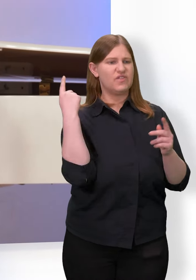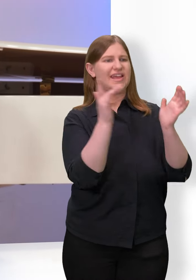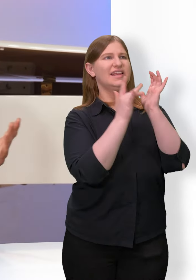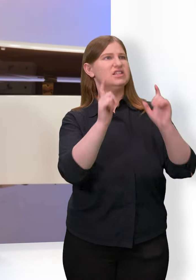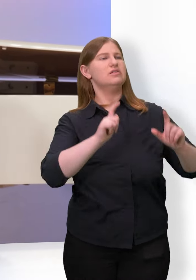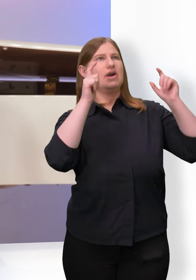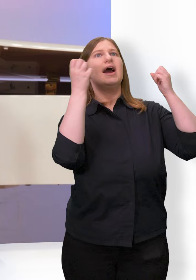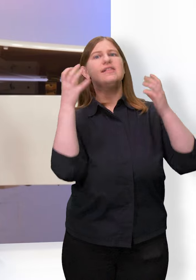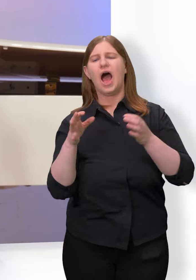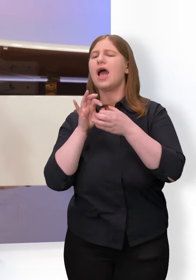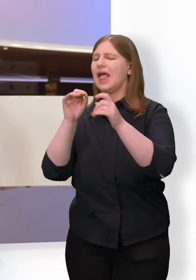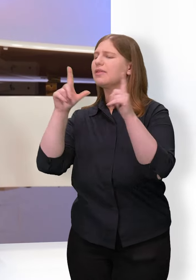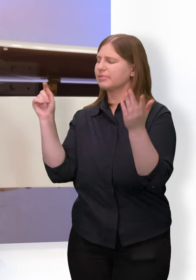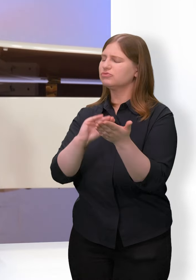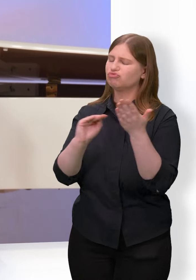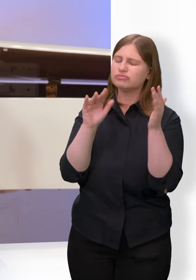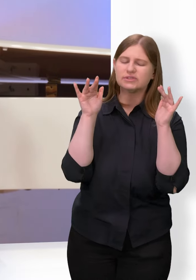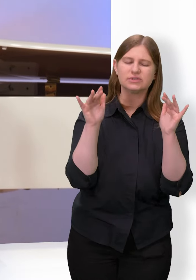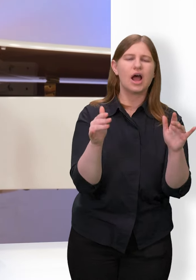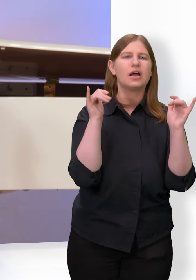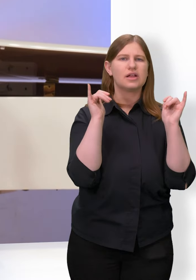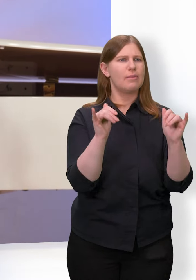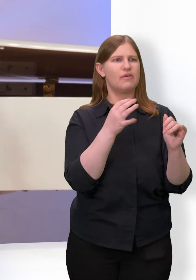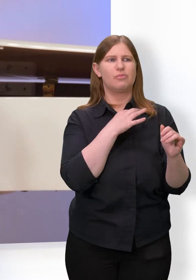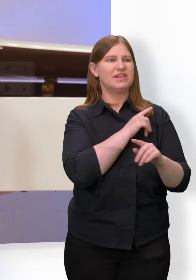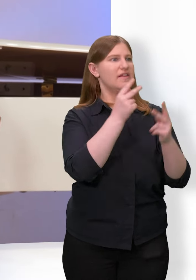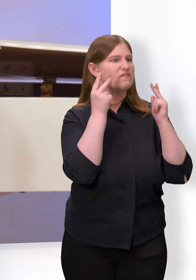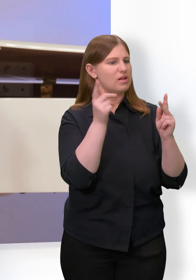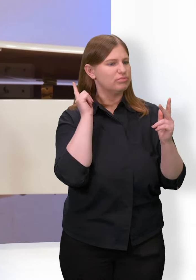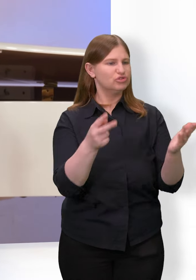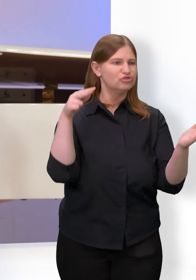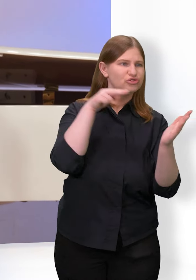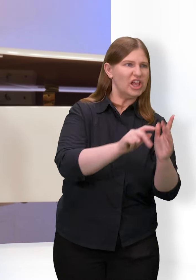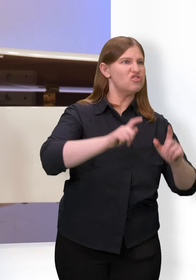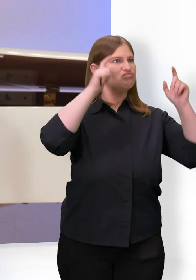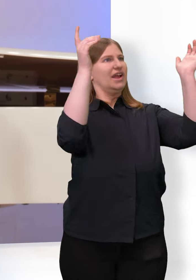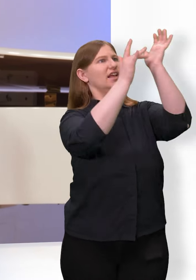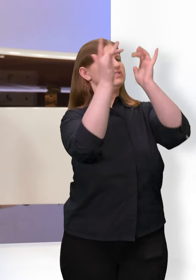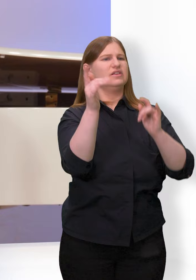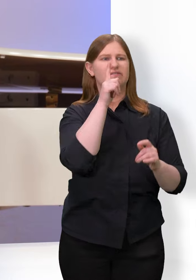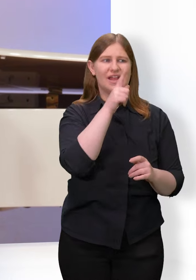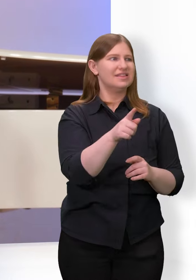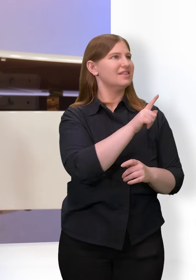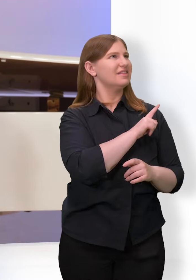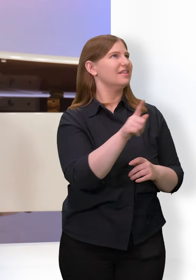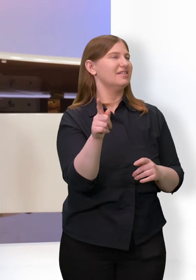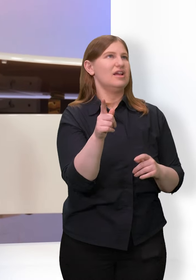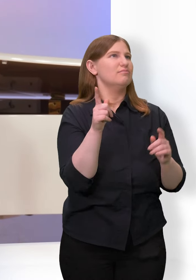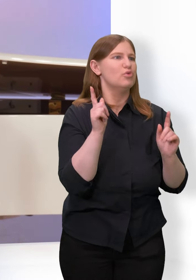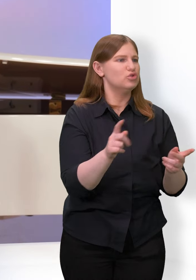steht im Leitbild, ja. Aber ich finde es nicht wichtig, dass es irgendwo steht. Wenn das nicht gelebt wird, wenn das nicht lebendig wird und wenn